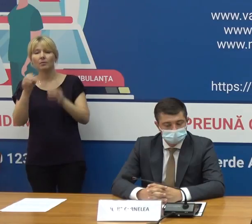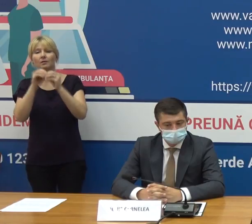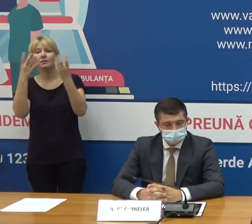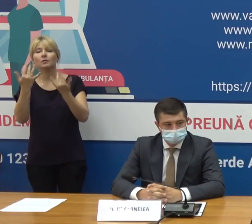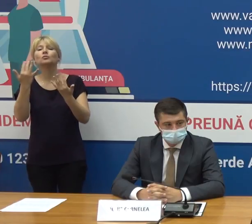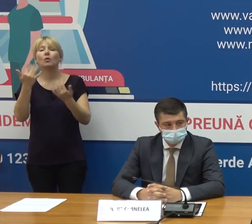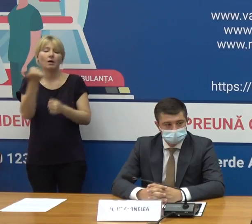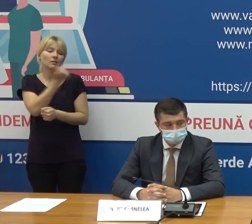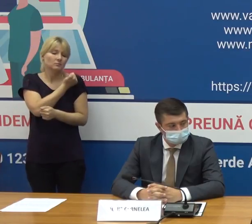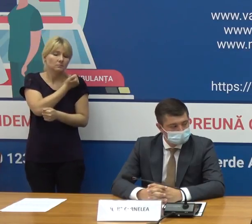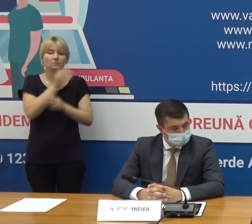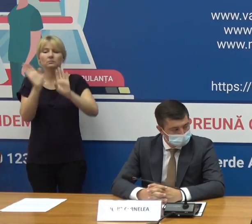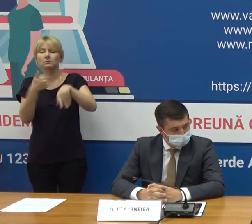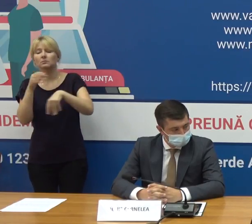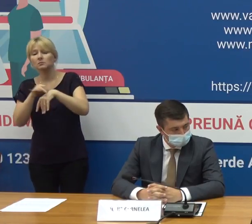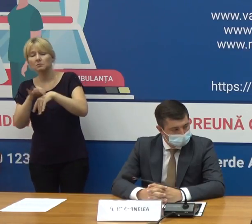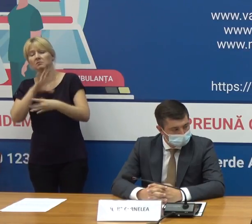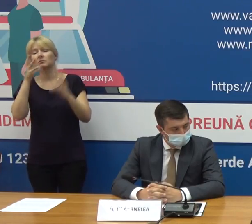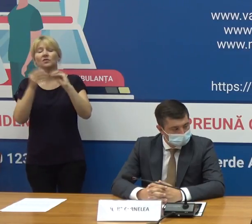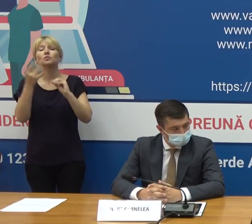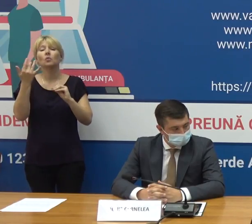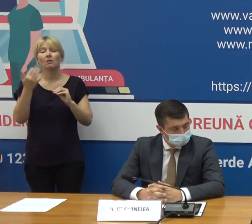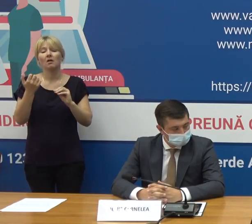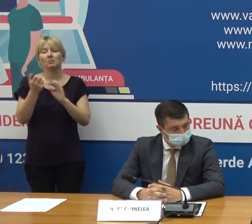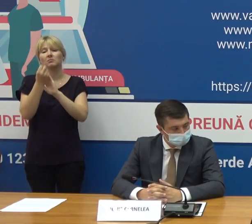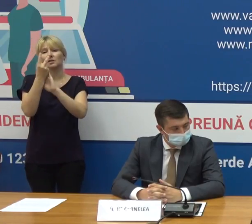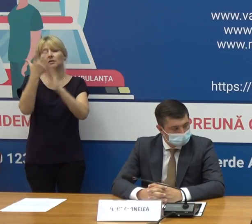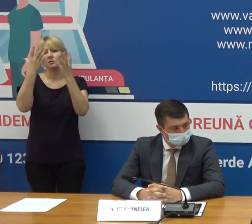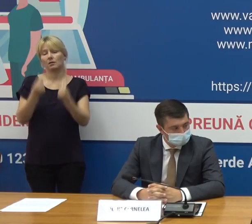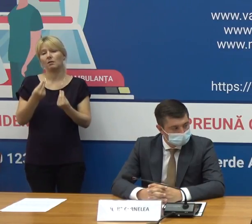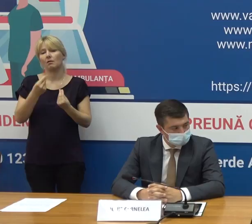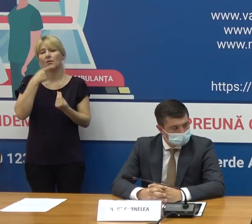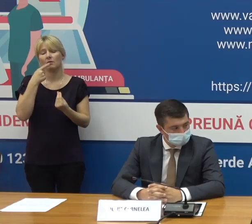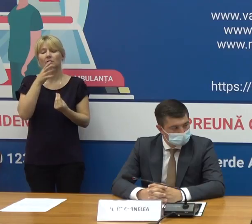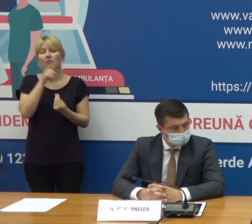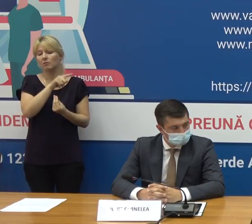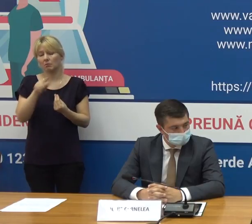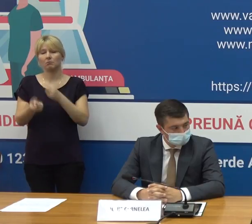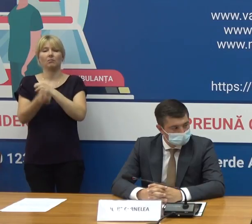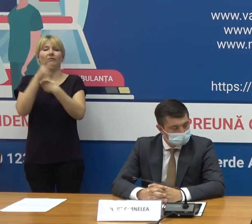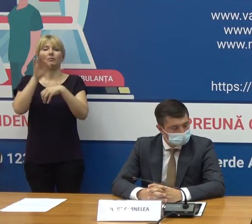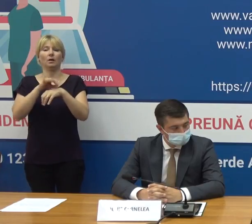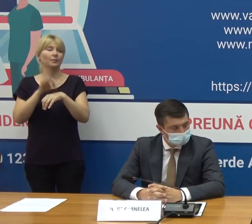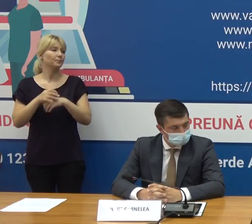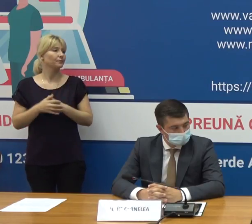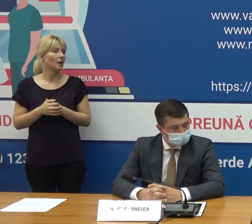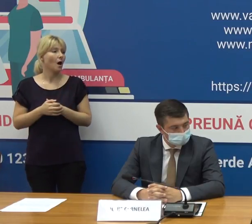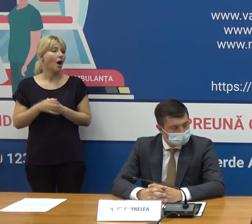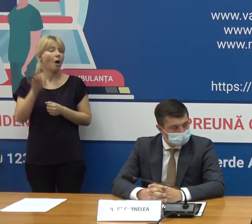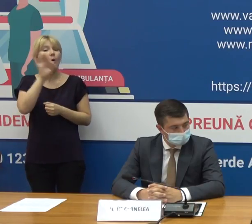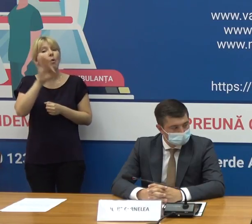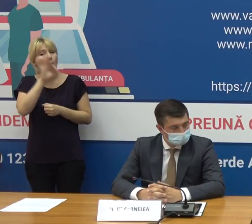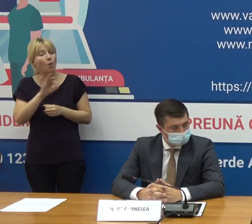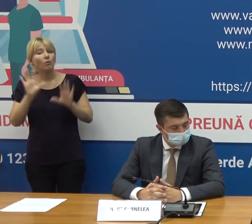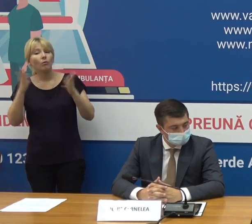administrare și de but constituie 13 zile date ale campaniei de vaccinare cu privire la evenimente